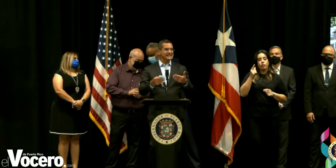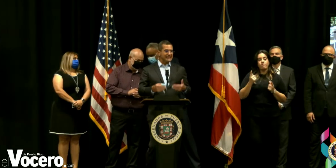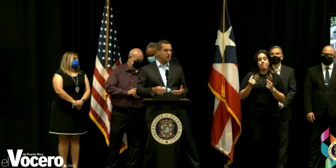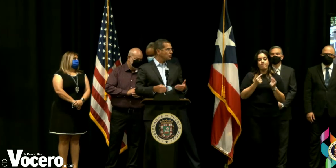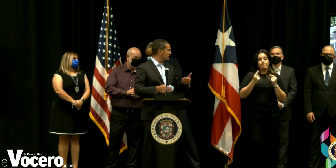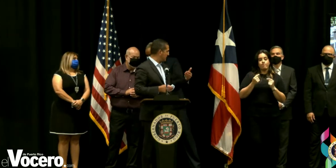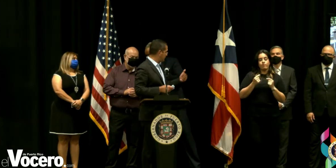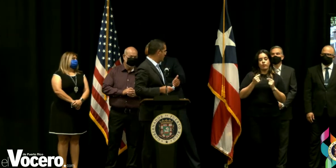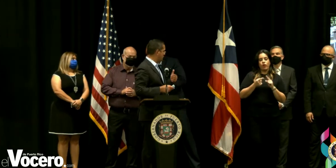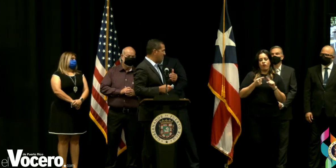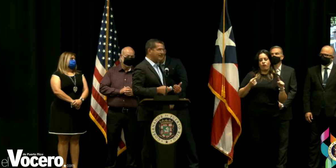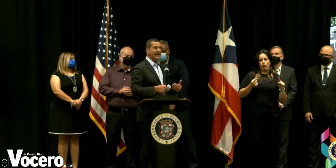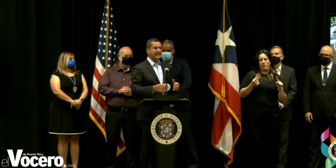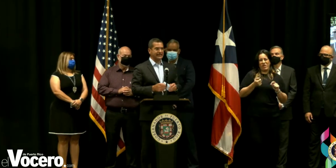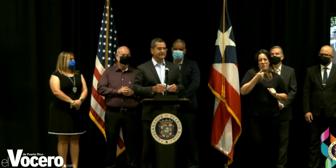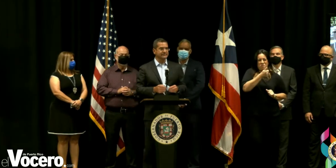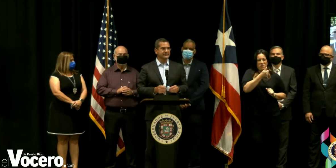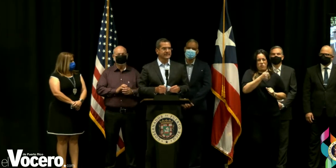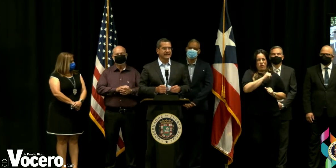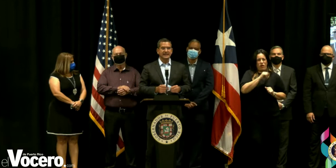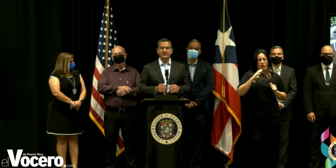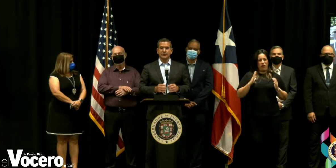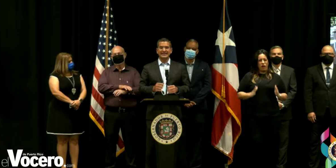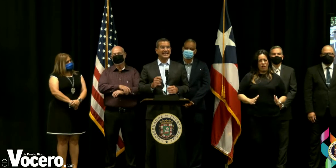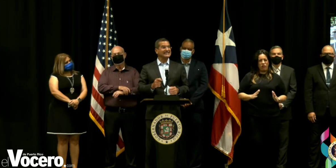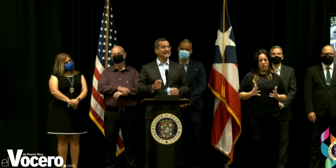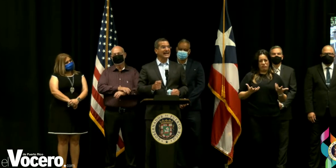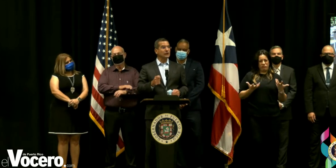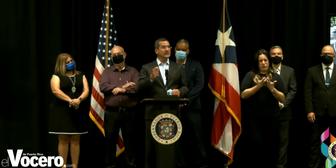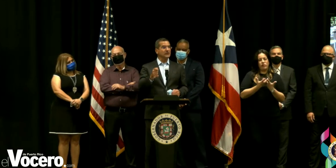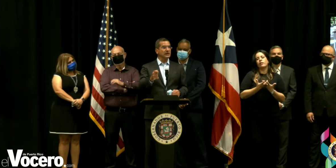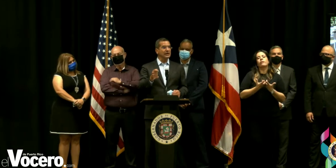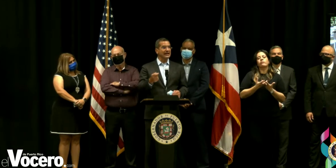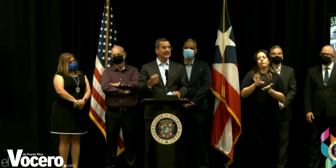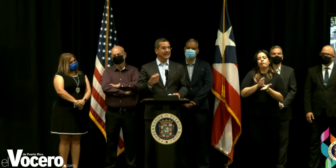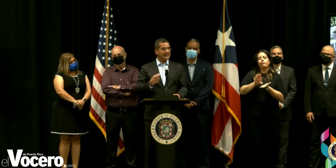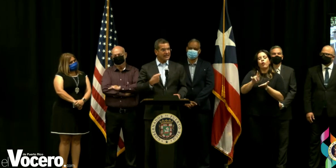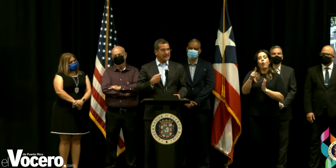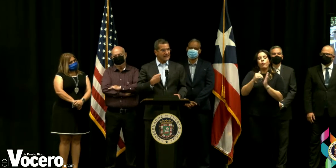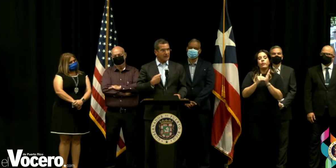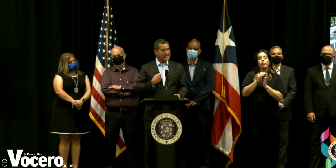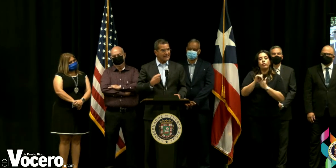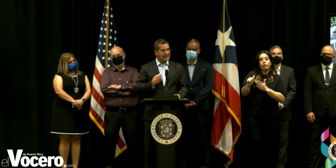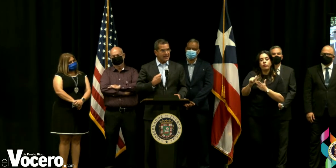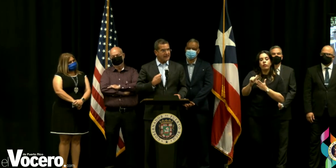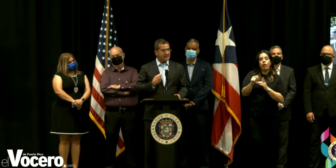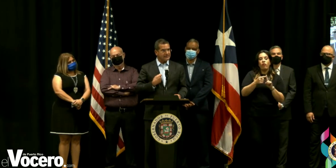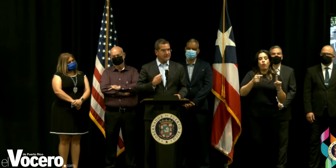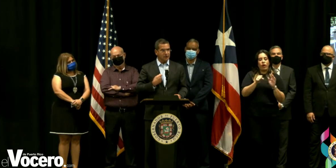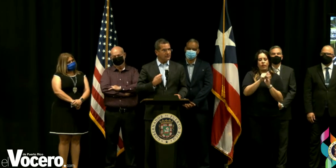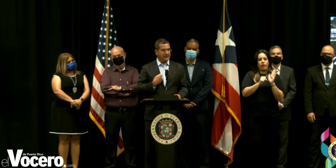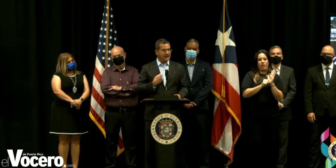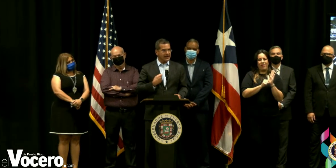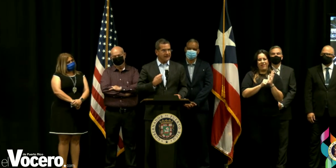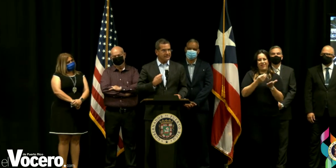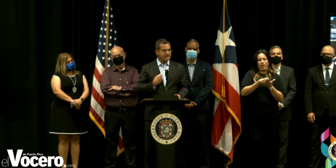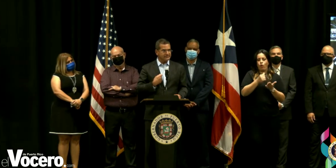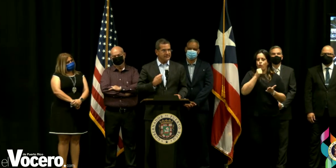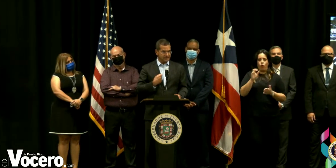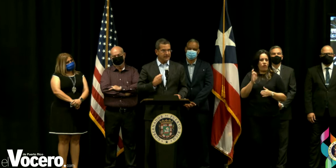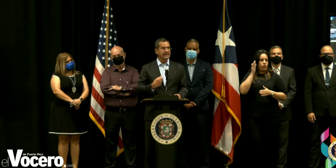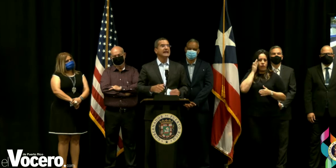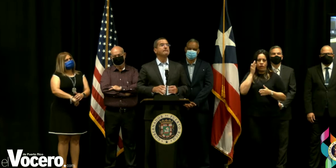solicitud del propio alcalde fue destinar un millón de dólares de dinero estatal no federal